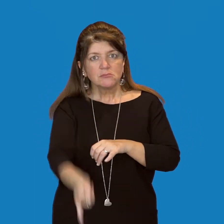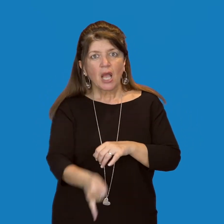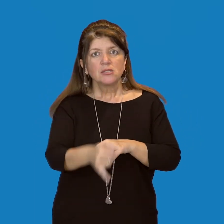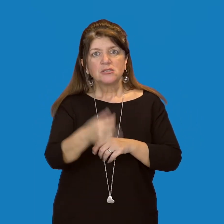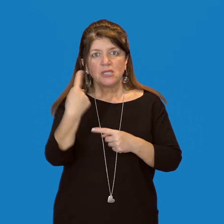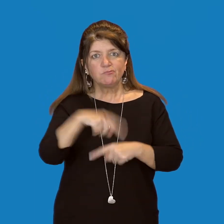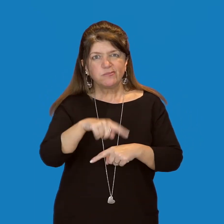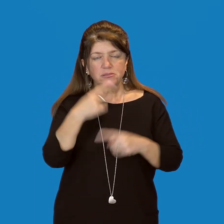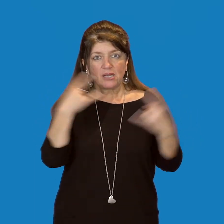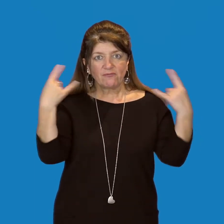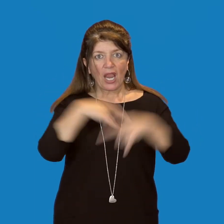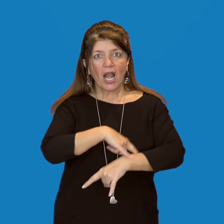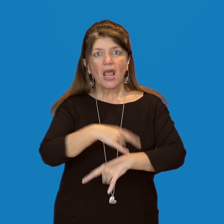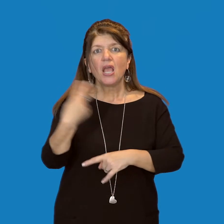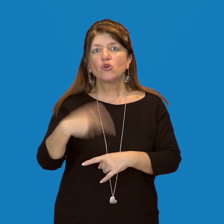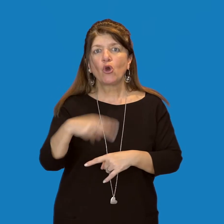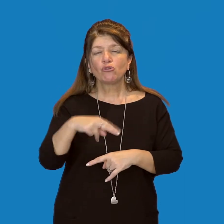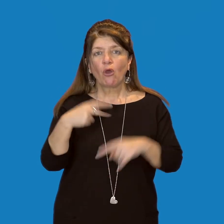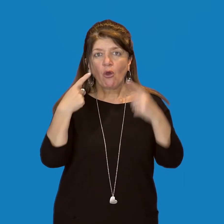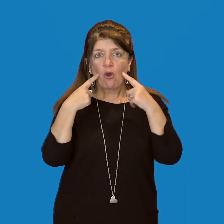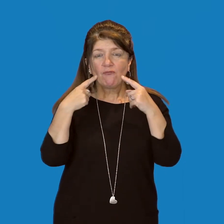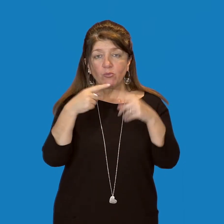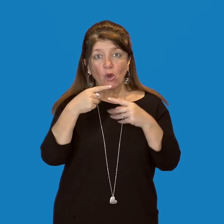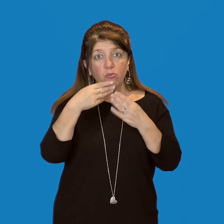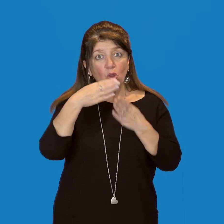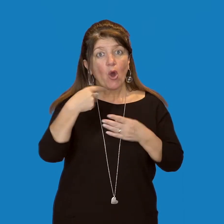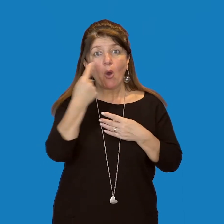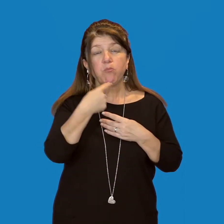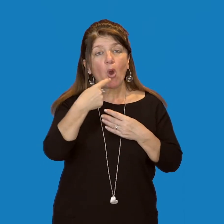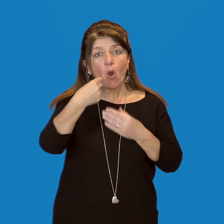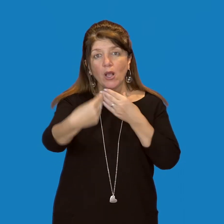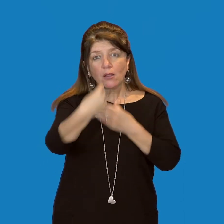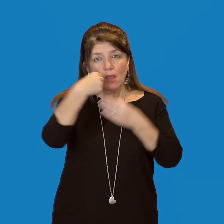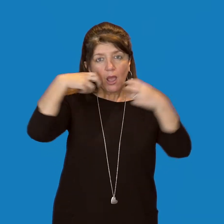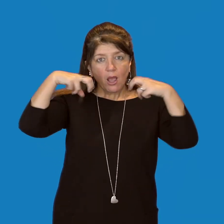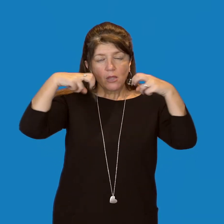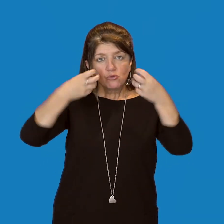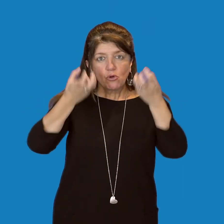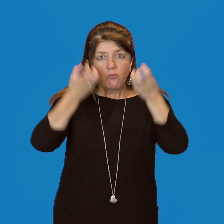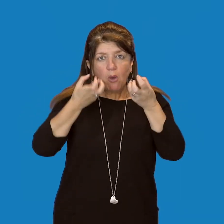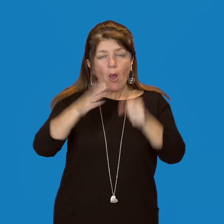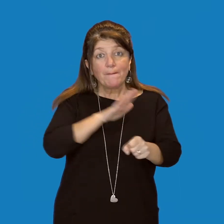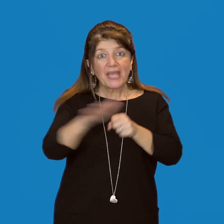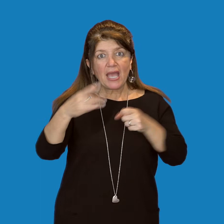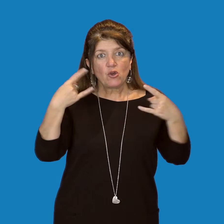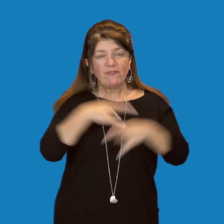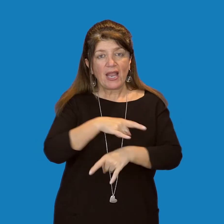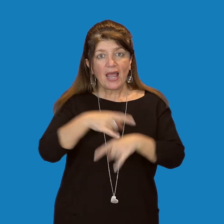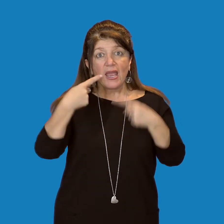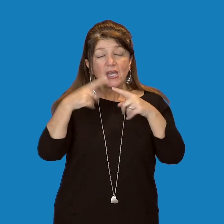presente all'interno di ghiandole poste nella bocca e iniettato durante il morso tramite lunghe zanne cave.